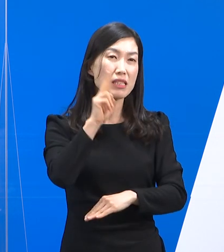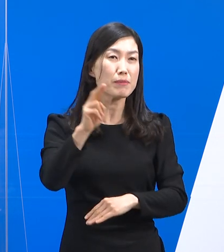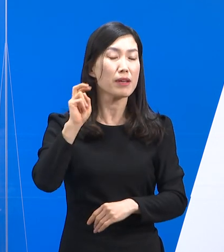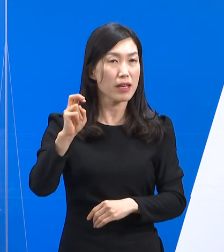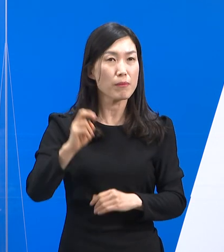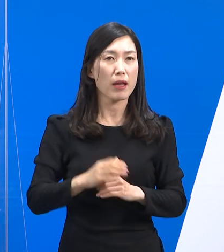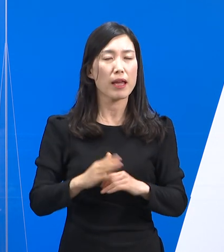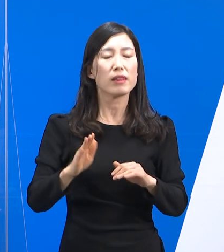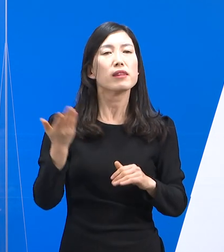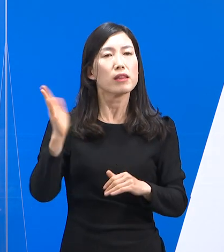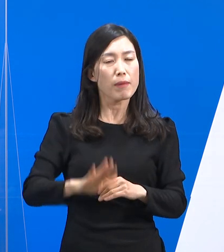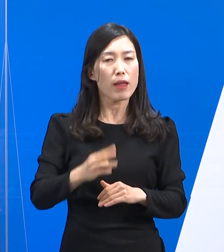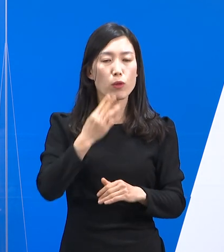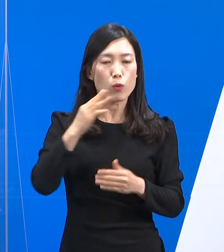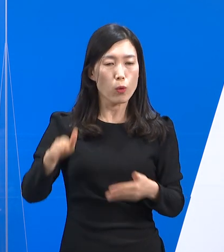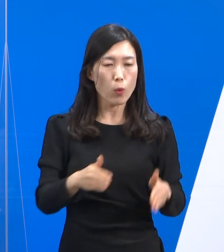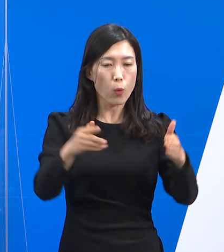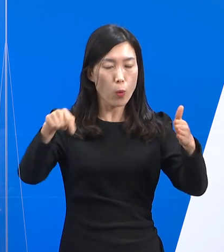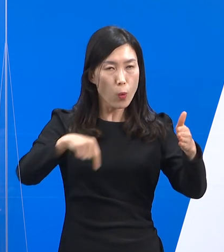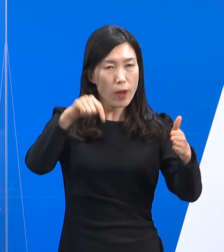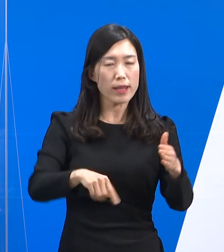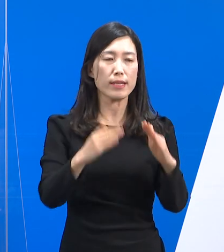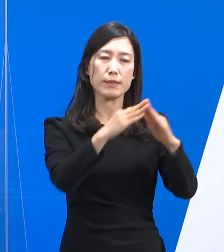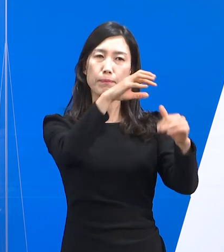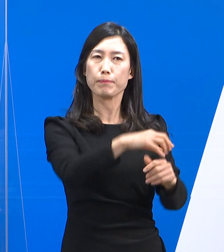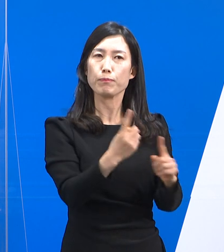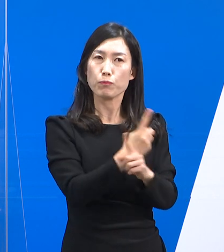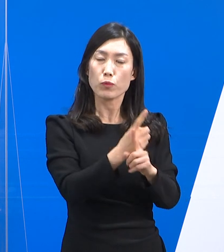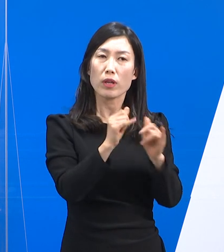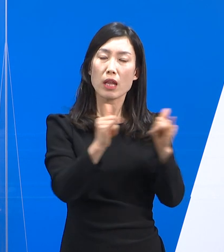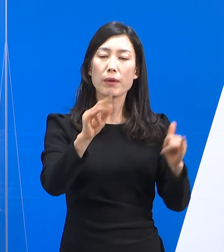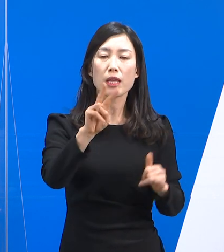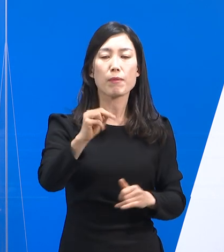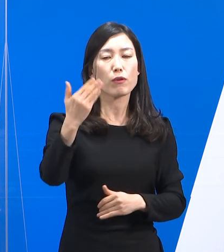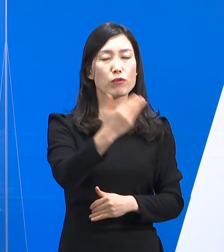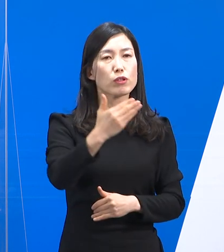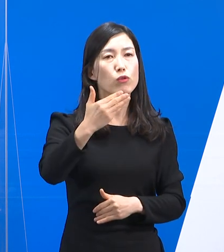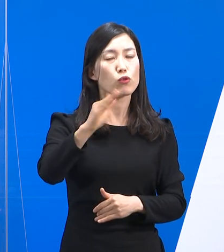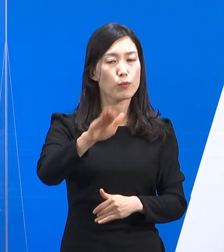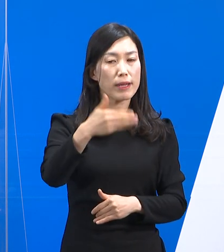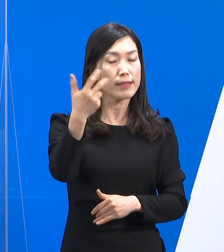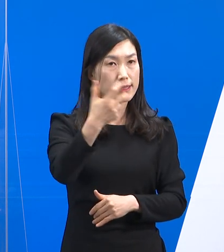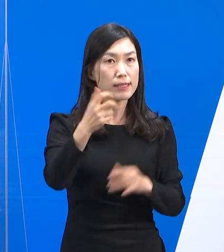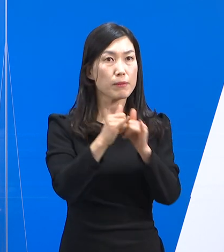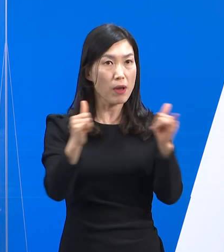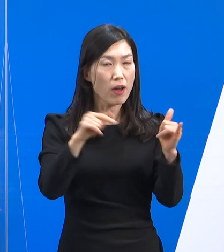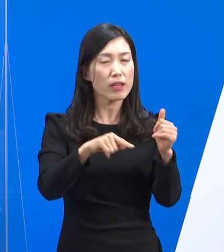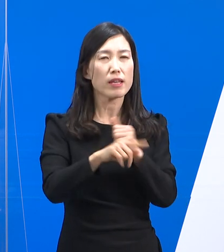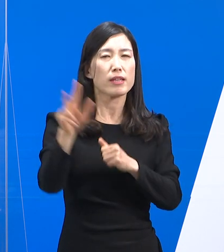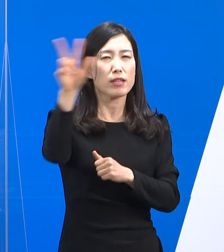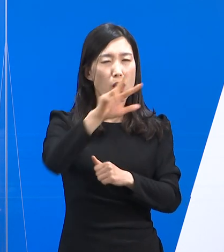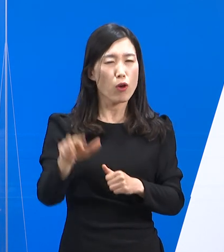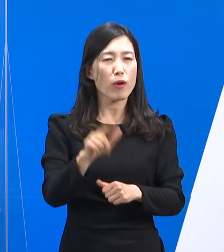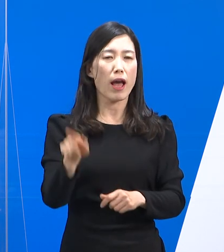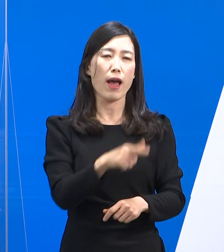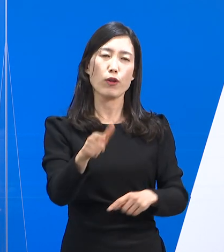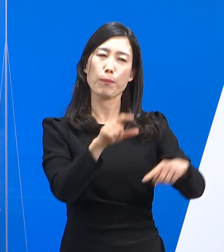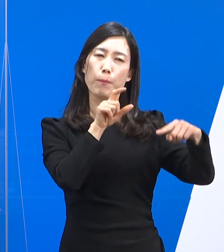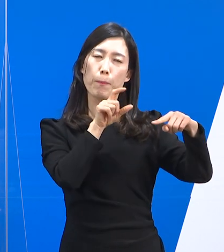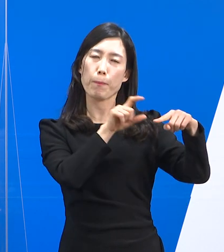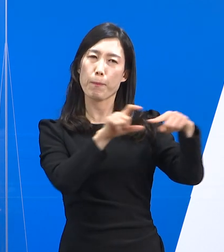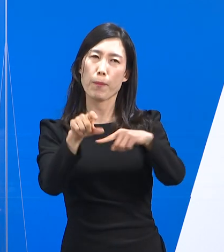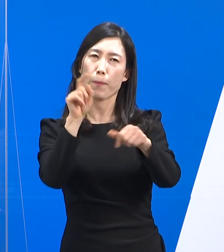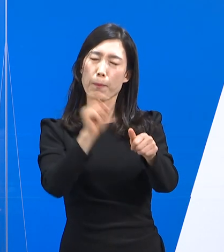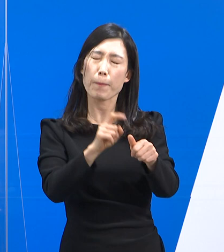반면 도내 재택치료 환자는 2만 9790명으로 전국 1신규